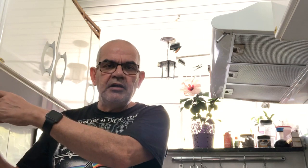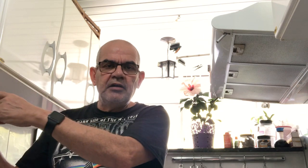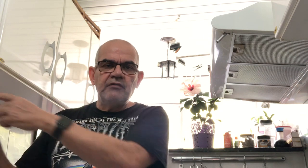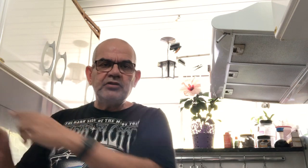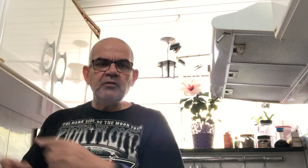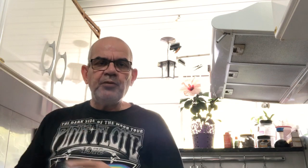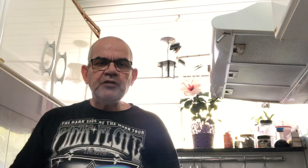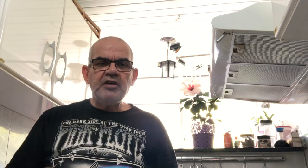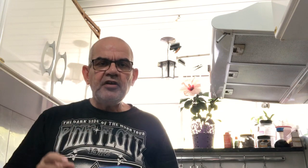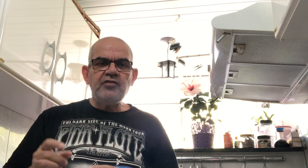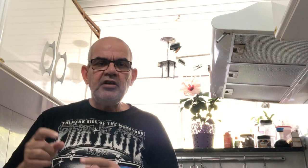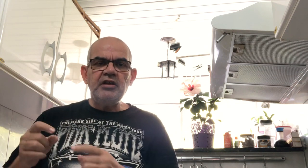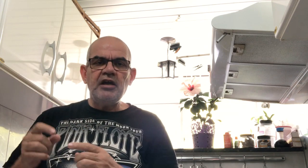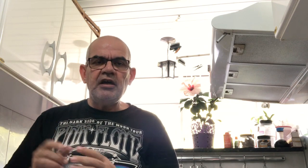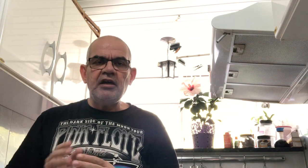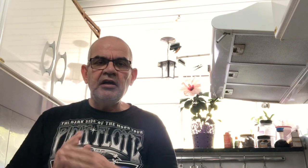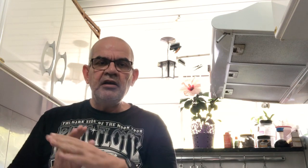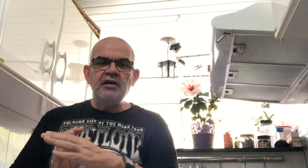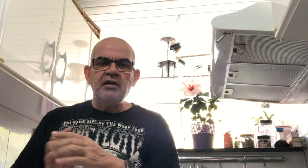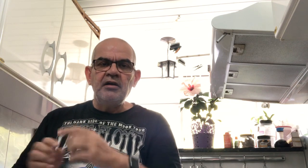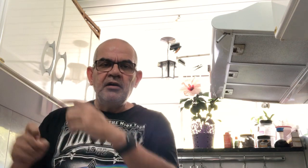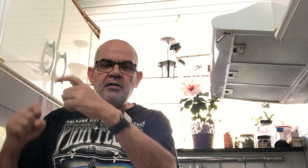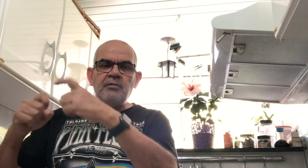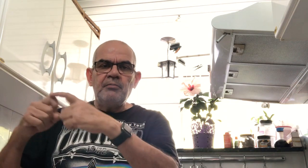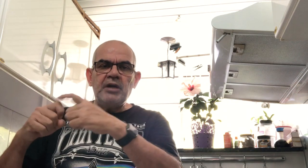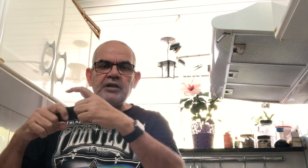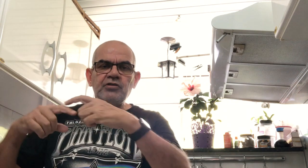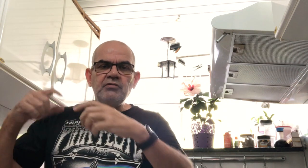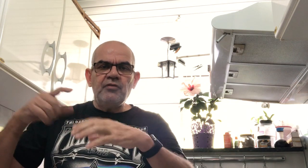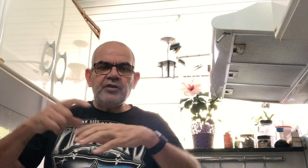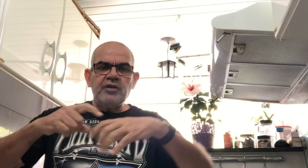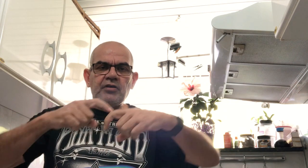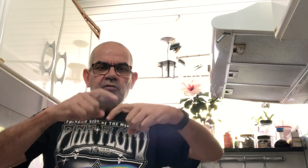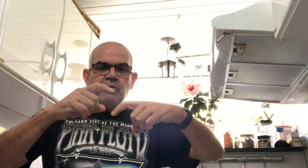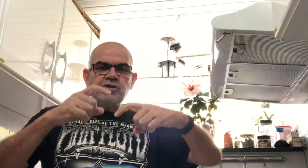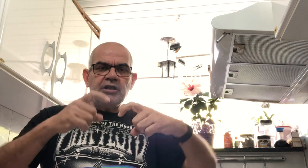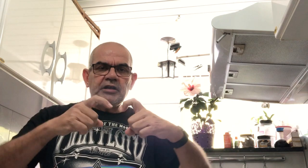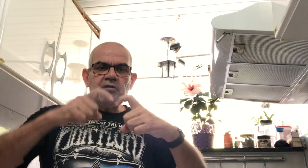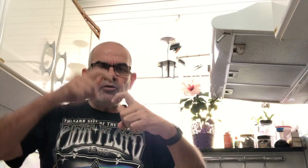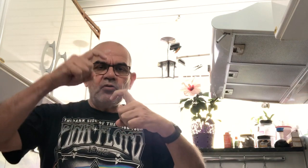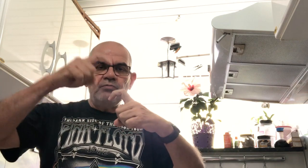você não pode fazer assim, é... Médico, vamos fazer isso aqui com a mão direita, né? Como é o médico?